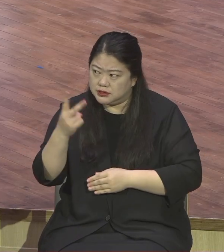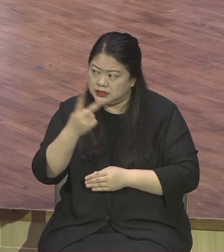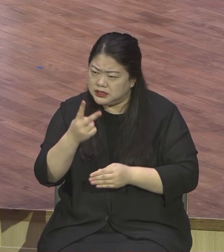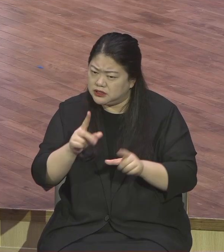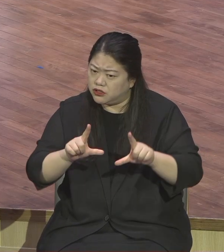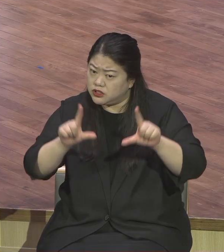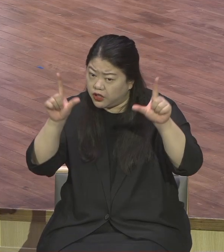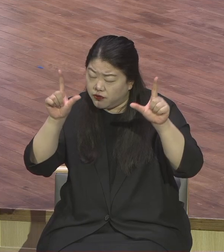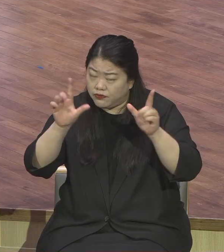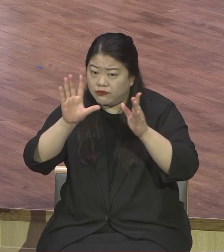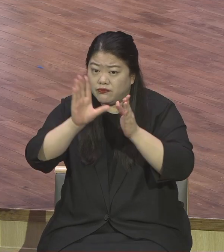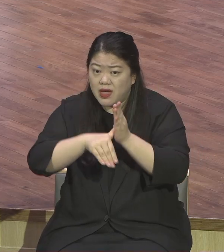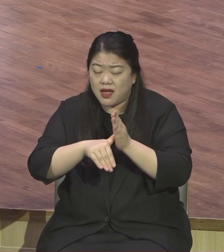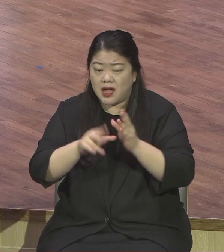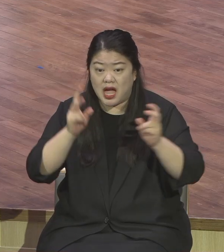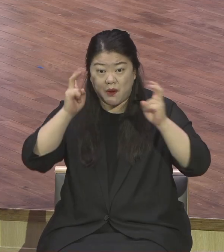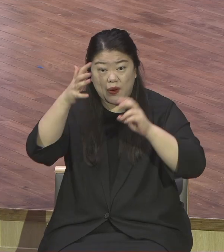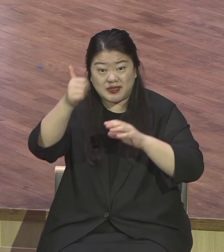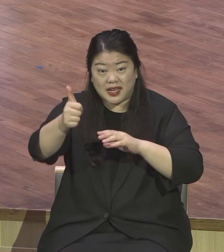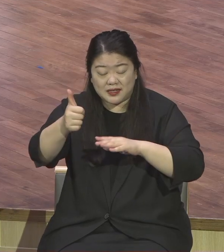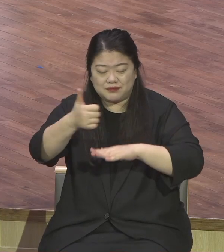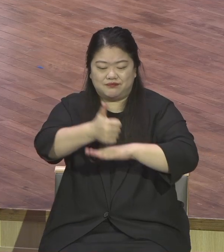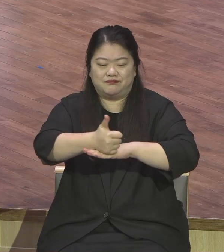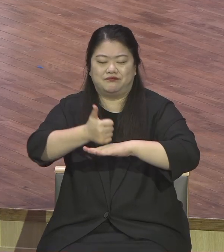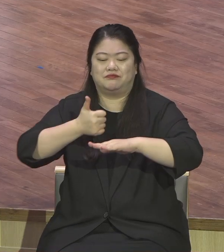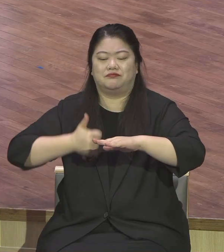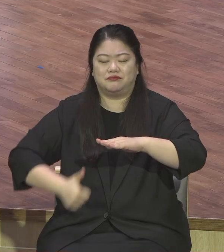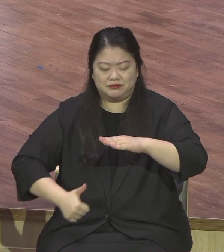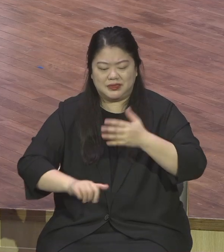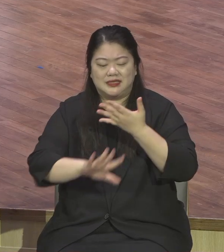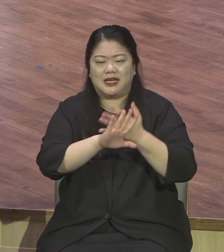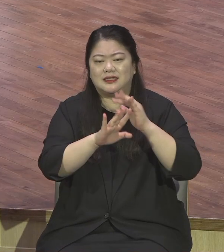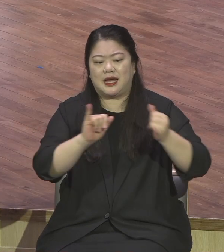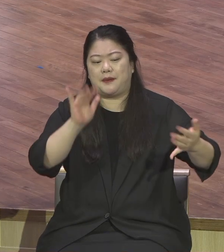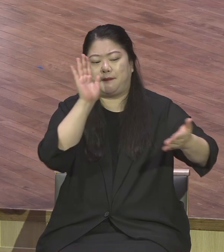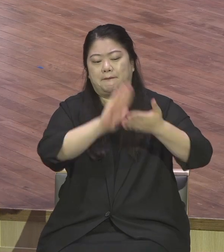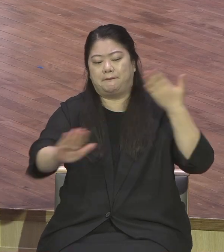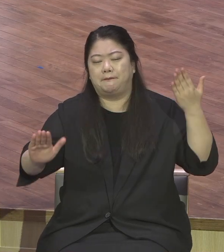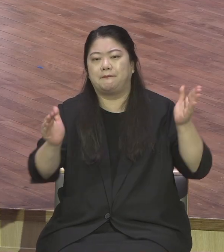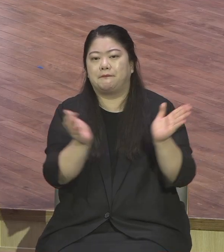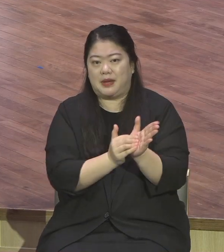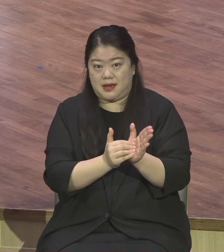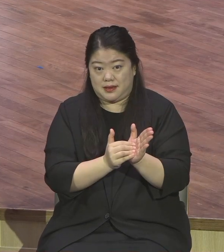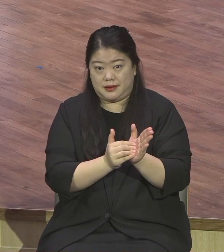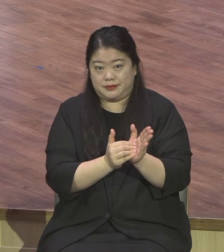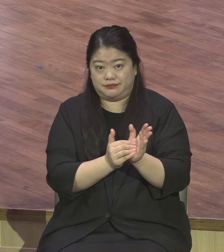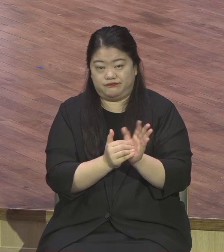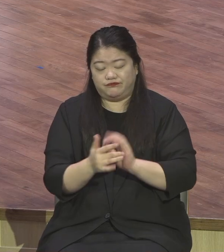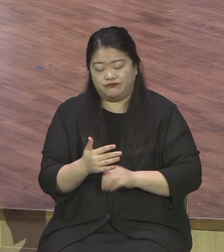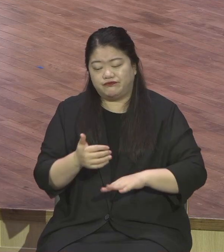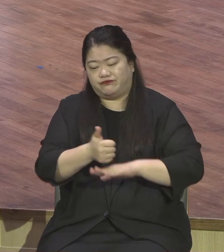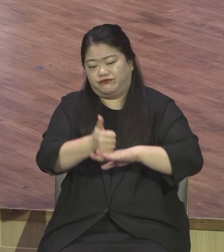이후에 이 스타벅스가 과도한 확장을 해가지고